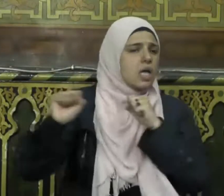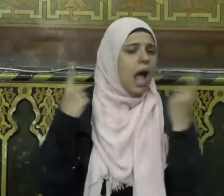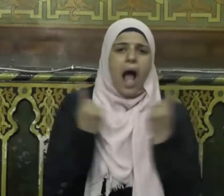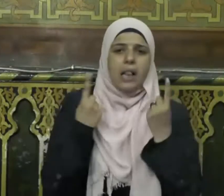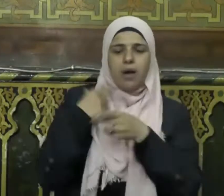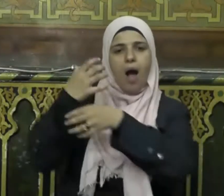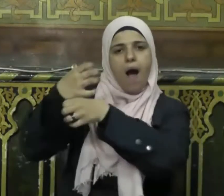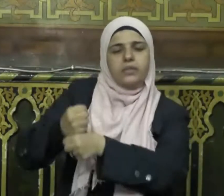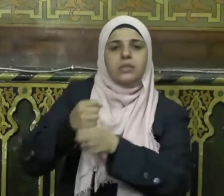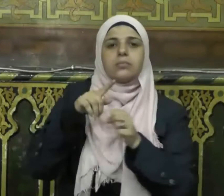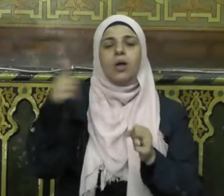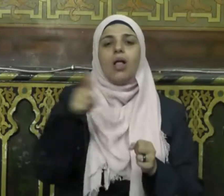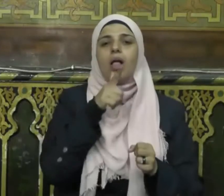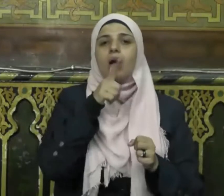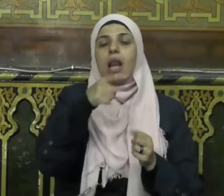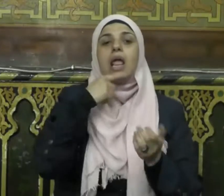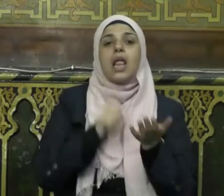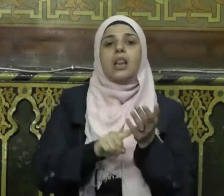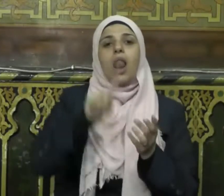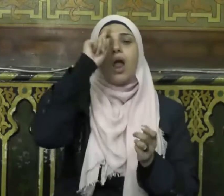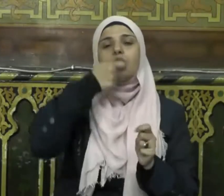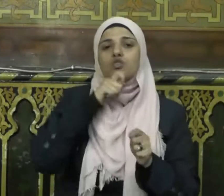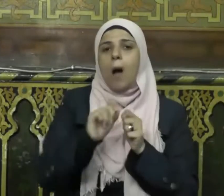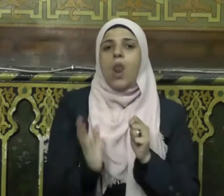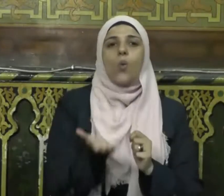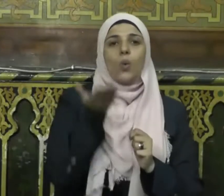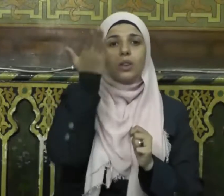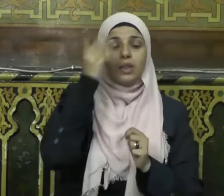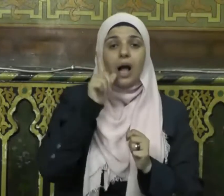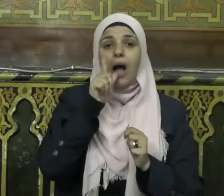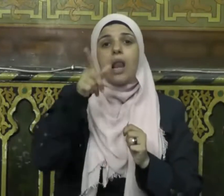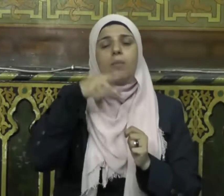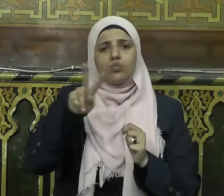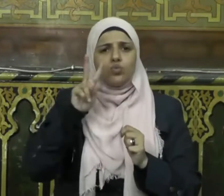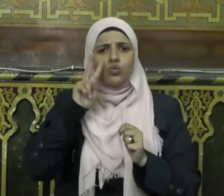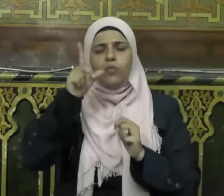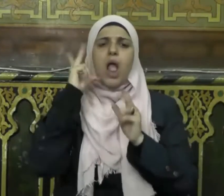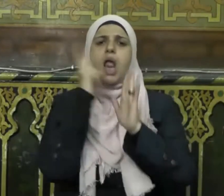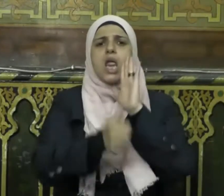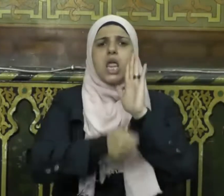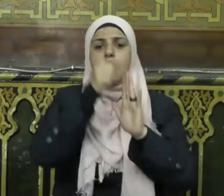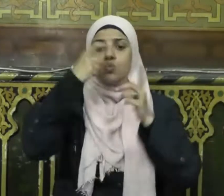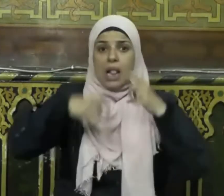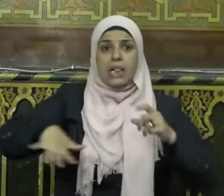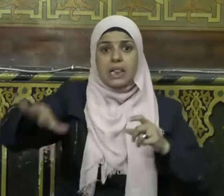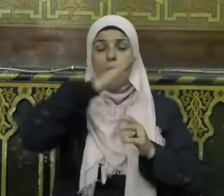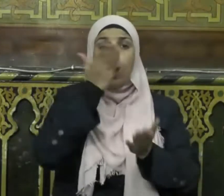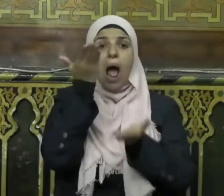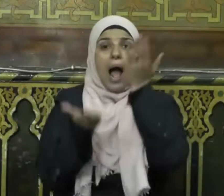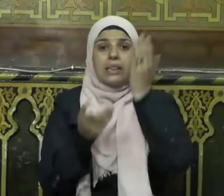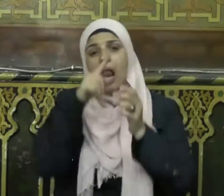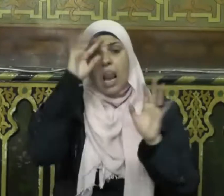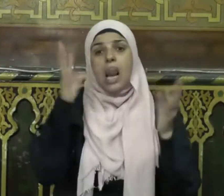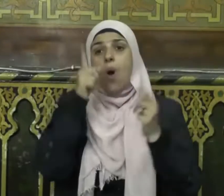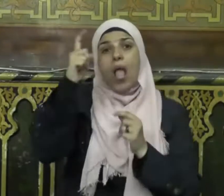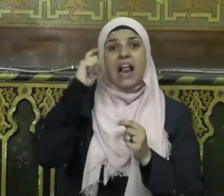ولهذا قيل إن الله عز وجل ينصر الدولة العادلة ولو كانت كافرة